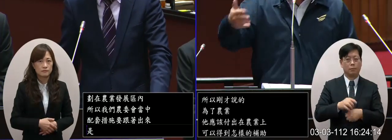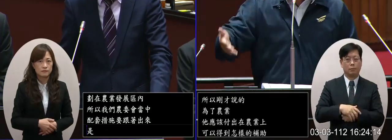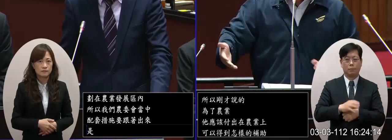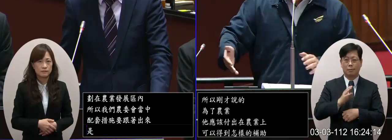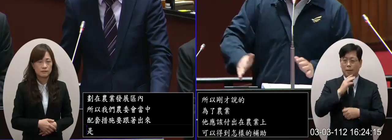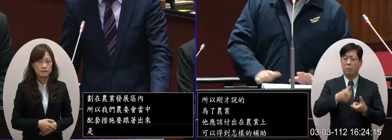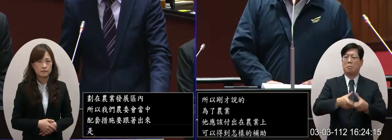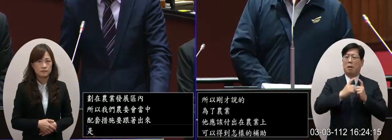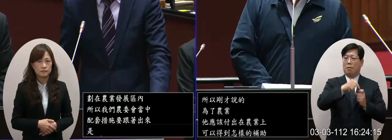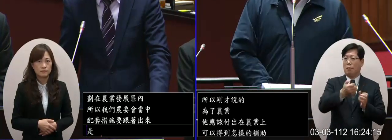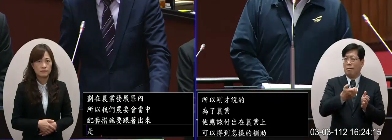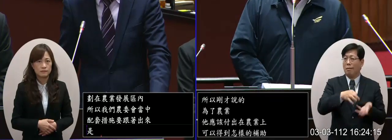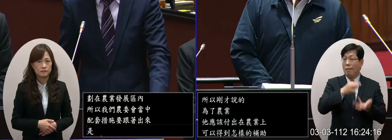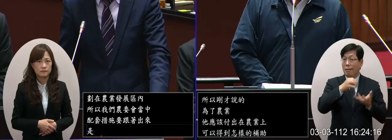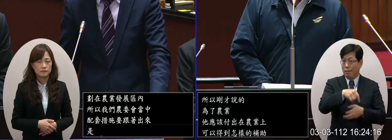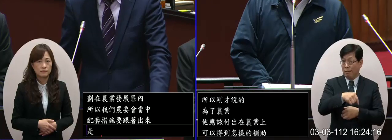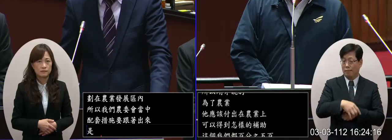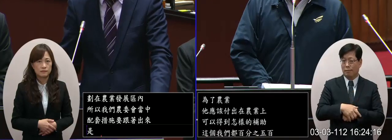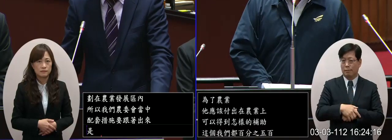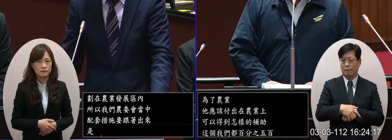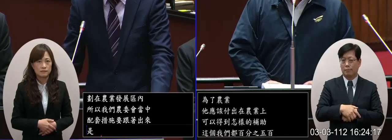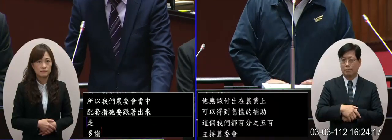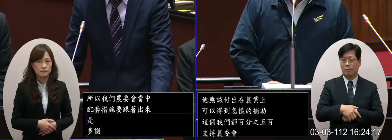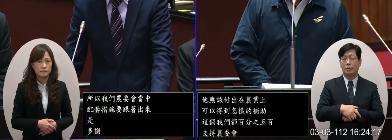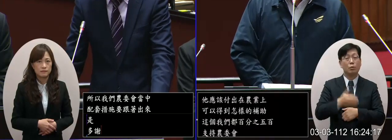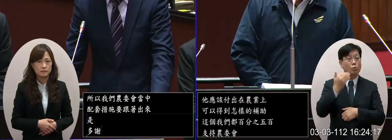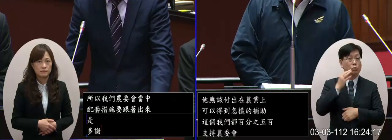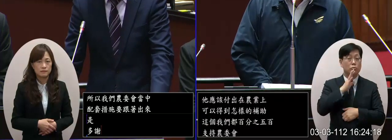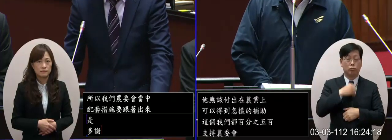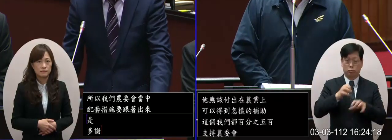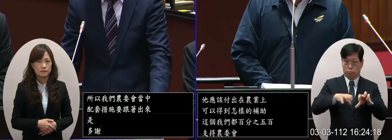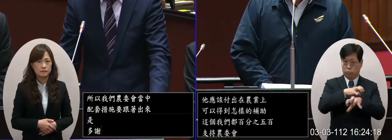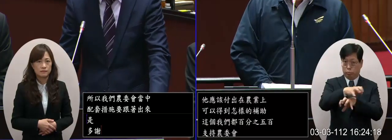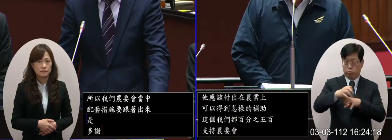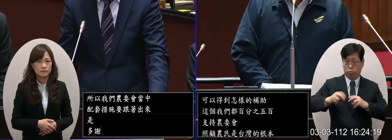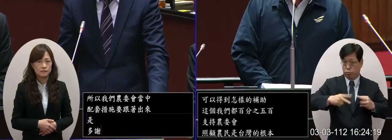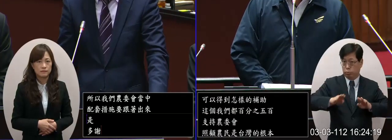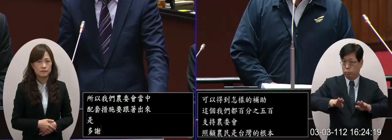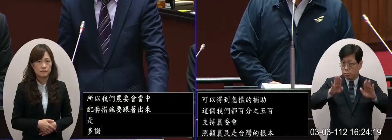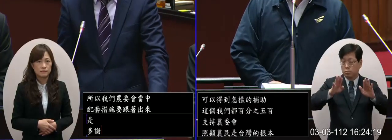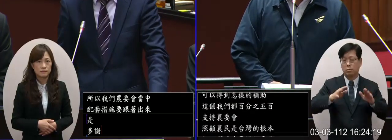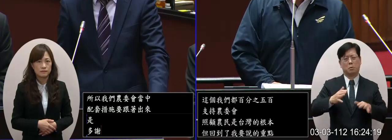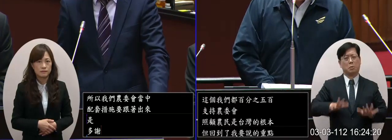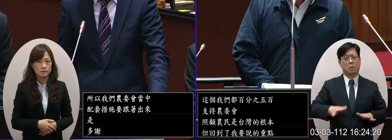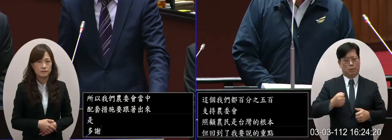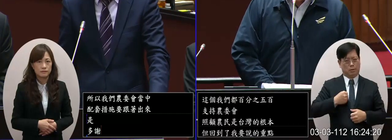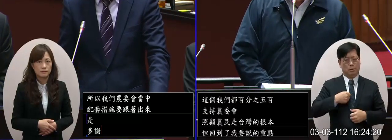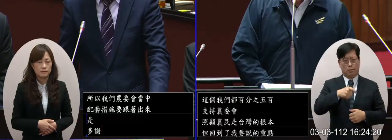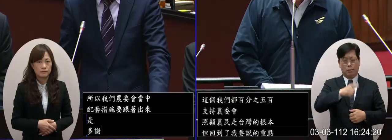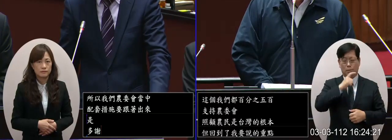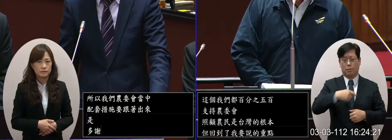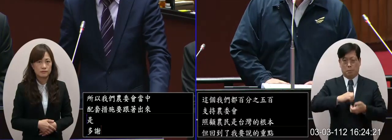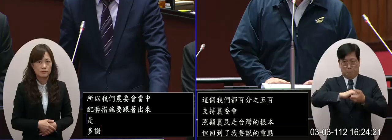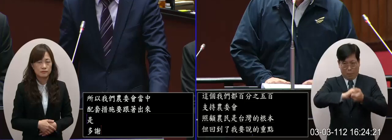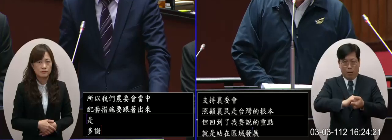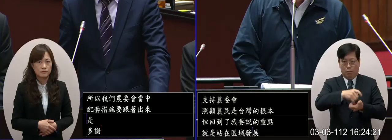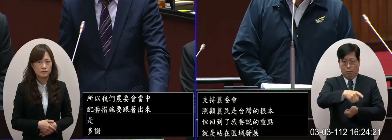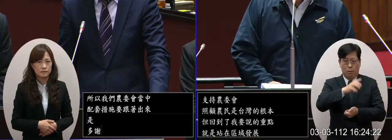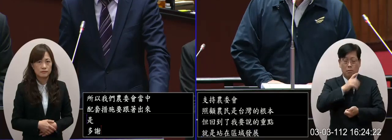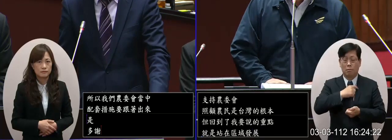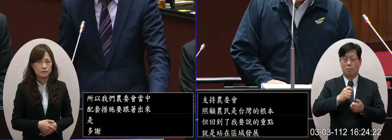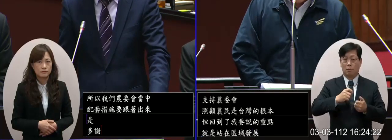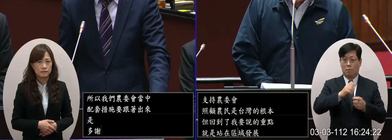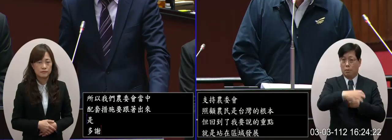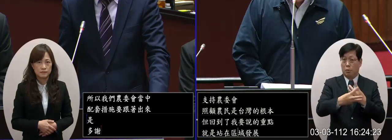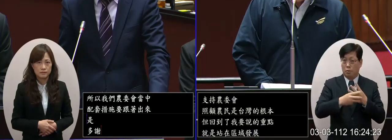回到了我要講的重點就是說站在區域發展我們知道你既然已經把它化為農會發展區它的發